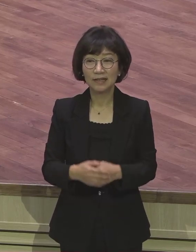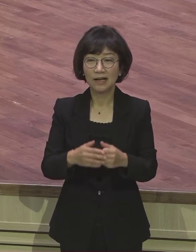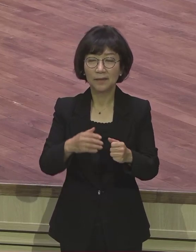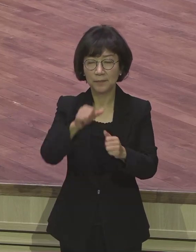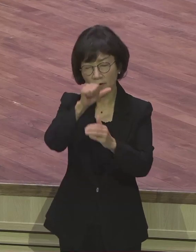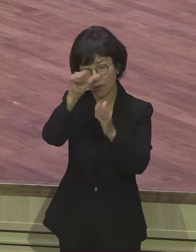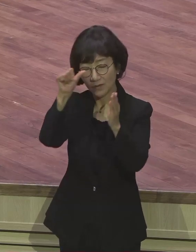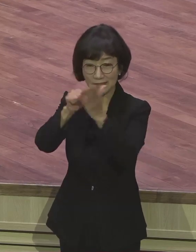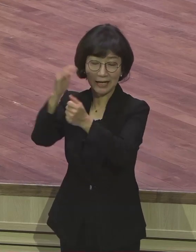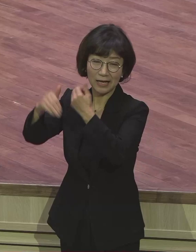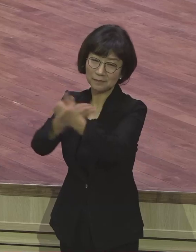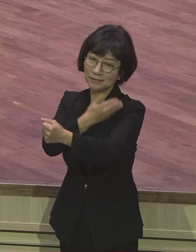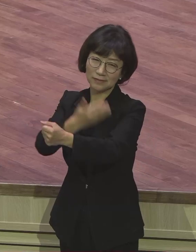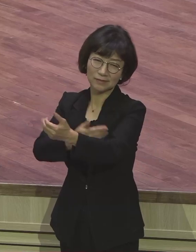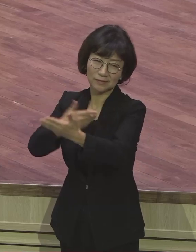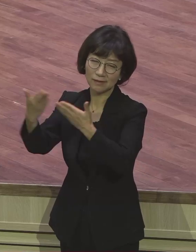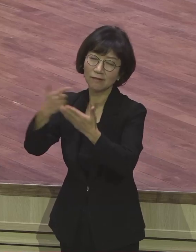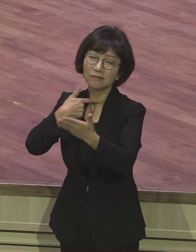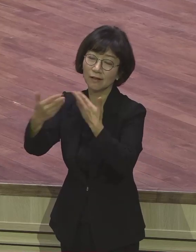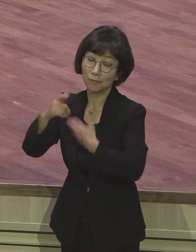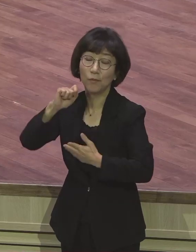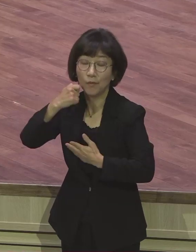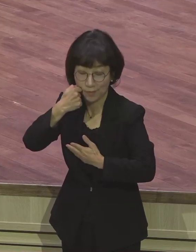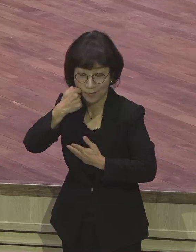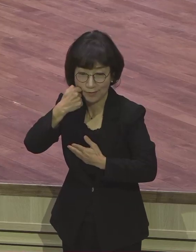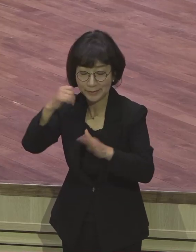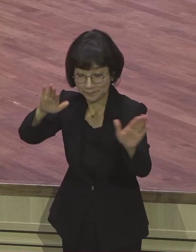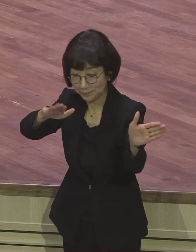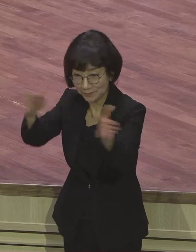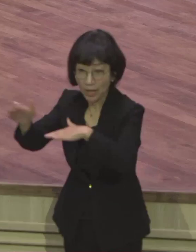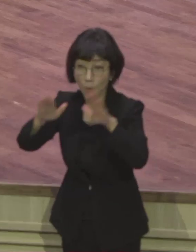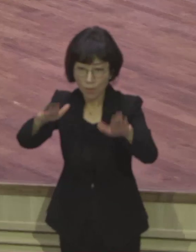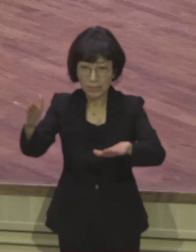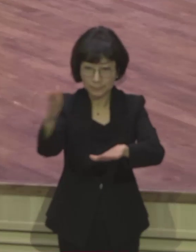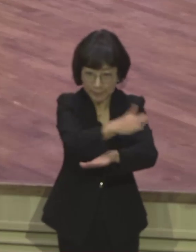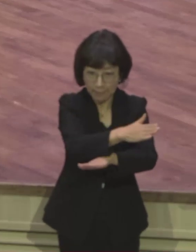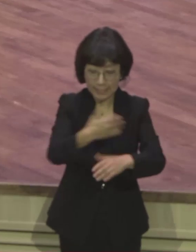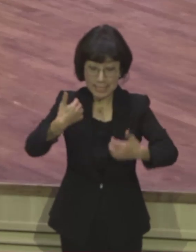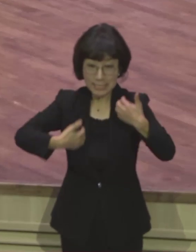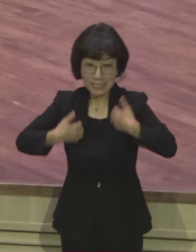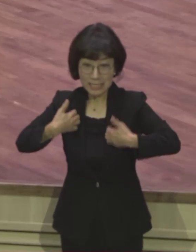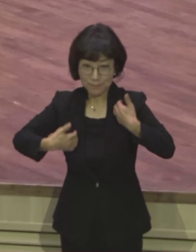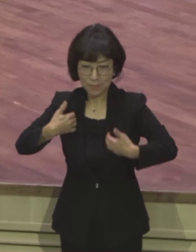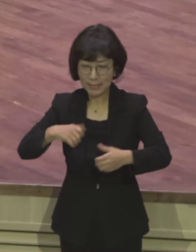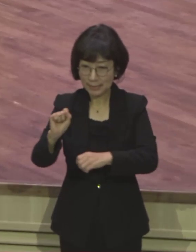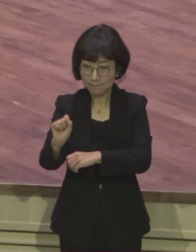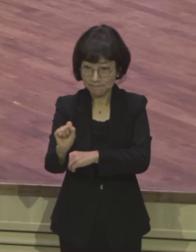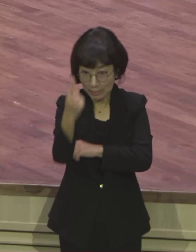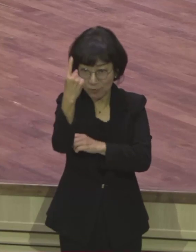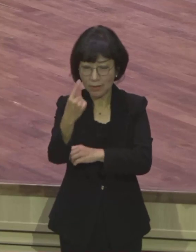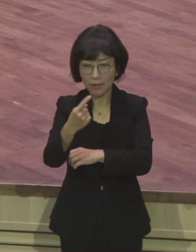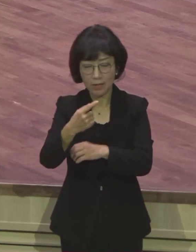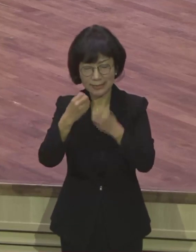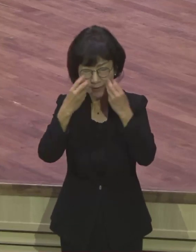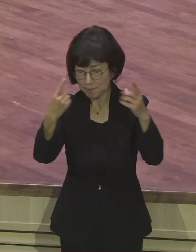못하잖아요. 오늘부터 완전히 기쁨의 기준을 바꾸시기 바랍니다. 하나님께서 주시는 이 복음 때문에